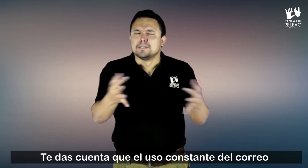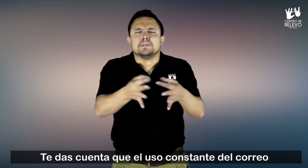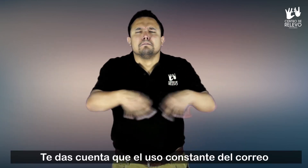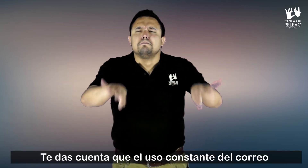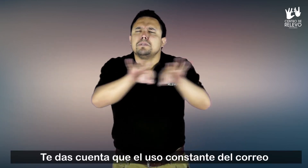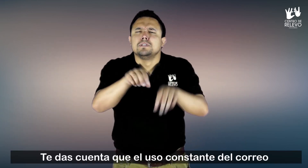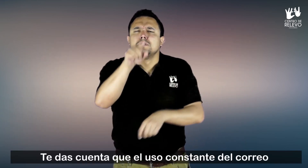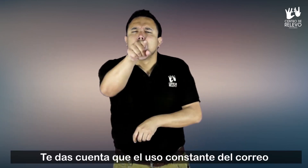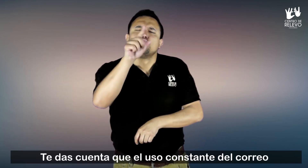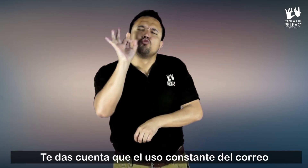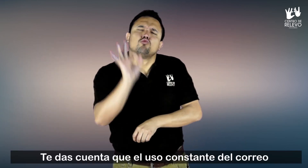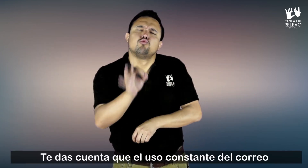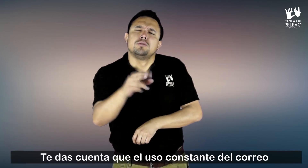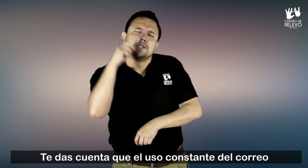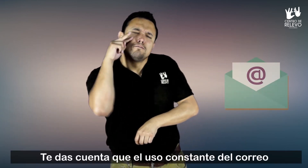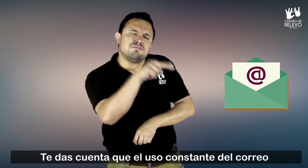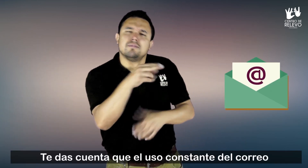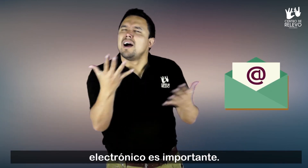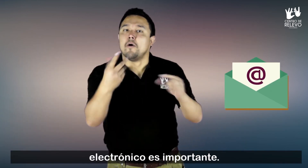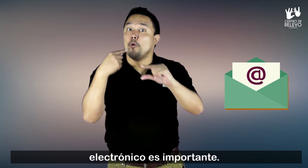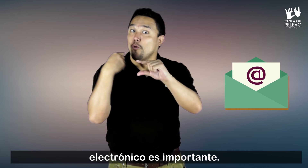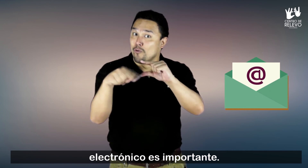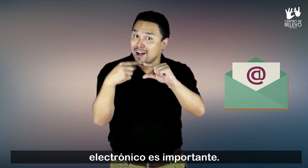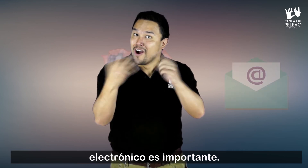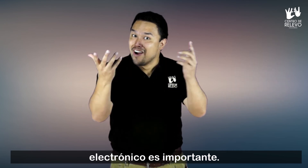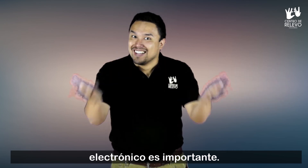¿Te das cuenta que el uso constante del correo electrónico es importante? te sapés!